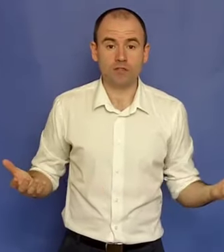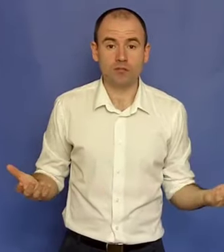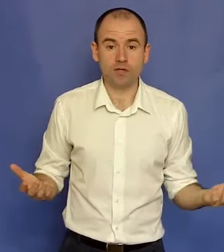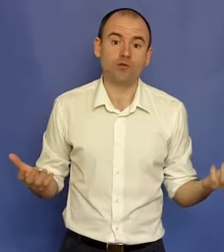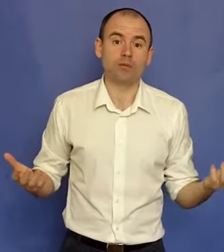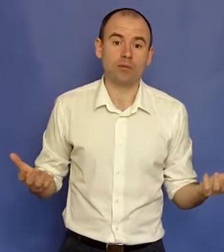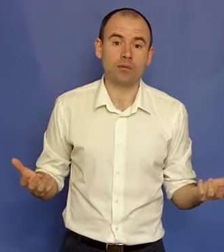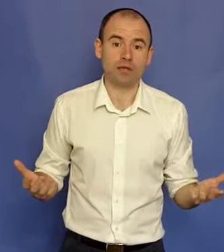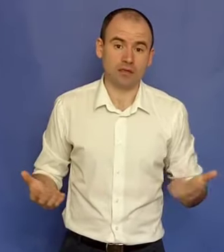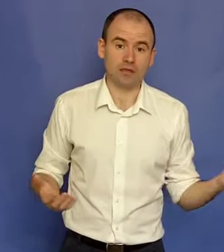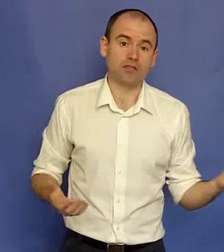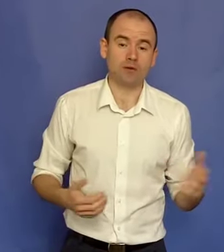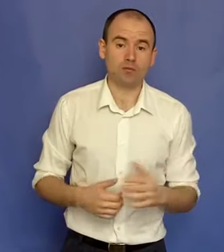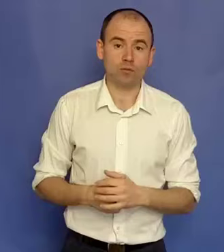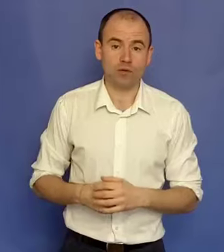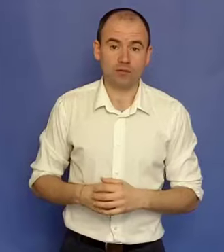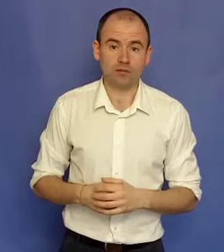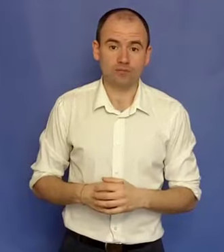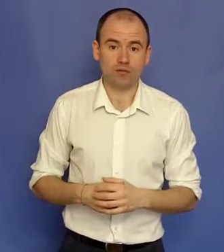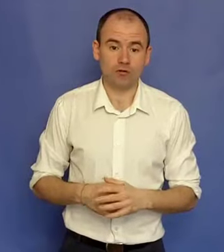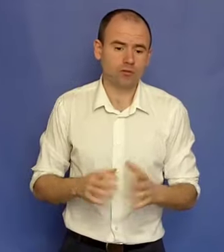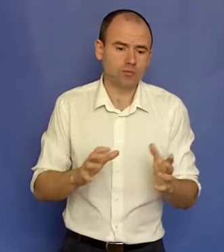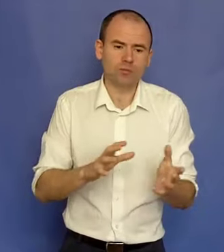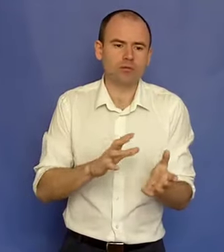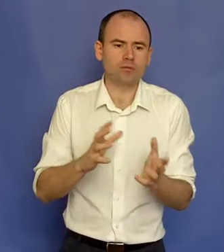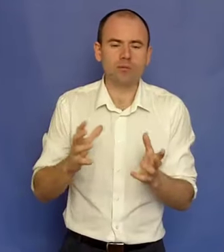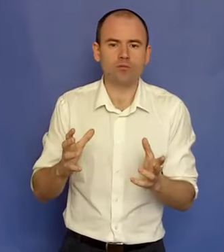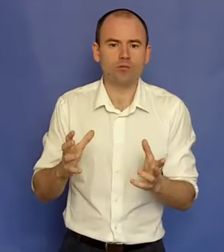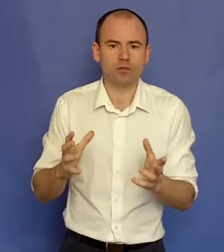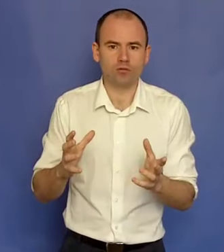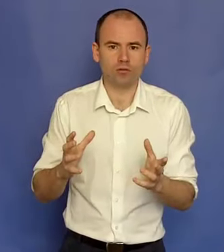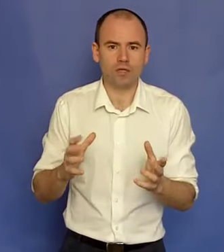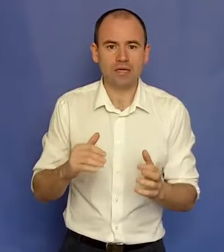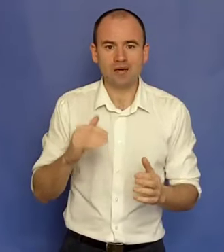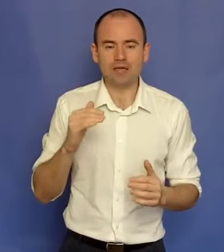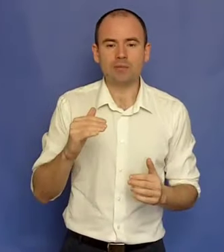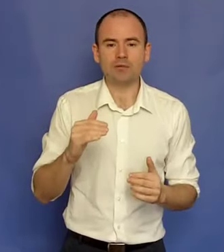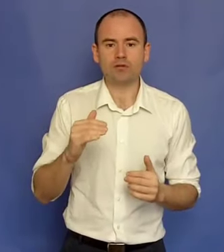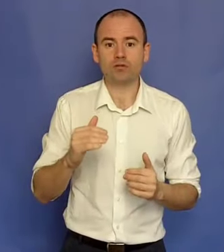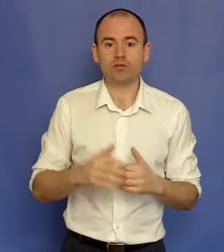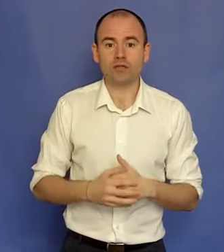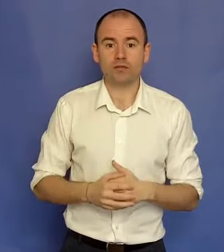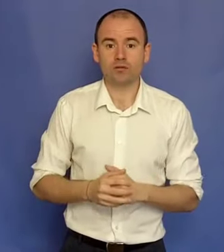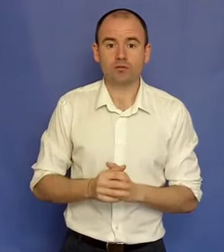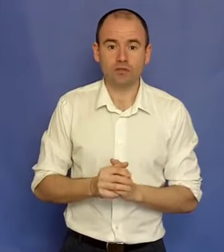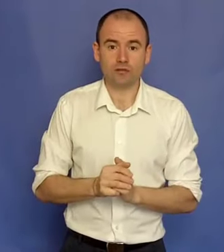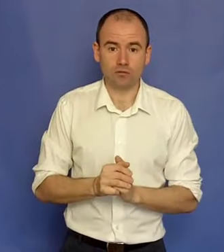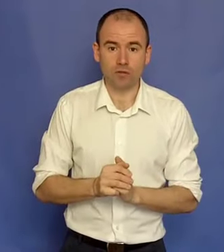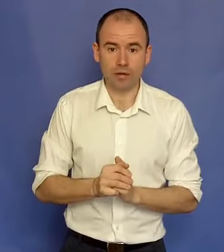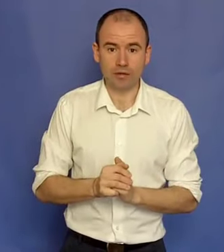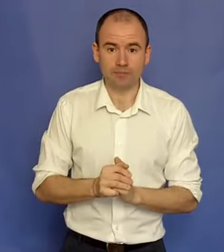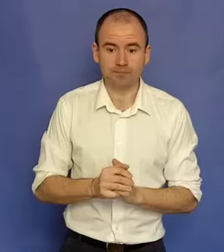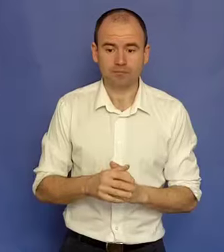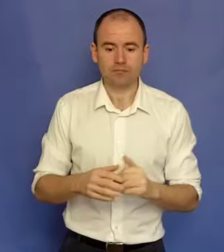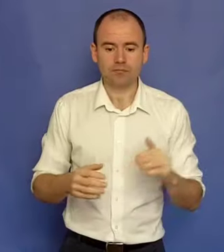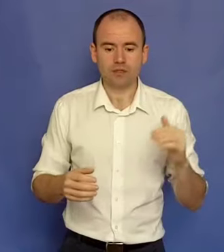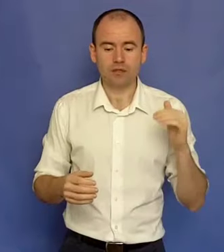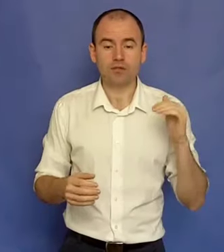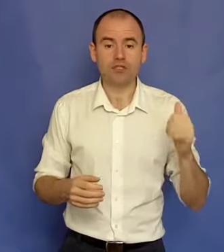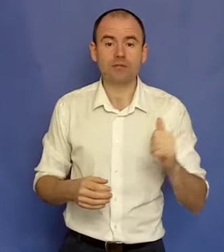facem bani. Și e o problemă mare dacă nu ai ceva pus deoparte. Sau se pot întâmpla multe lucruri. Ca liber profesionist deja există un risc destul de mare. Ești